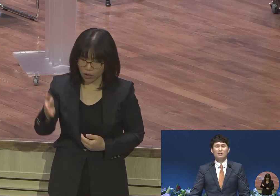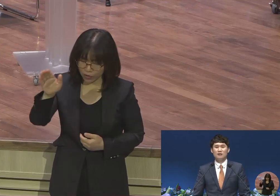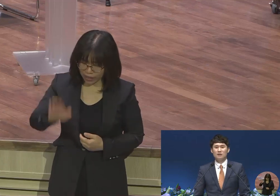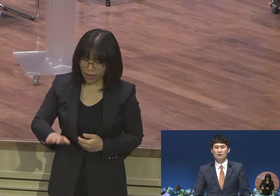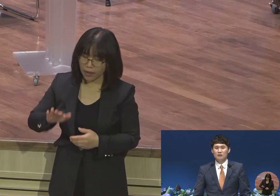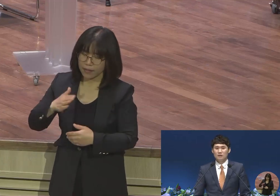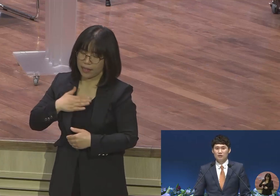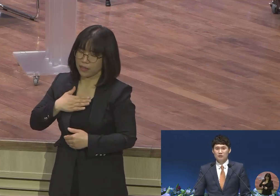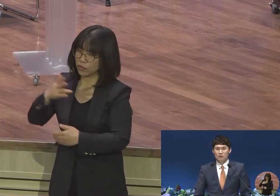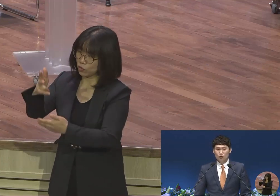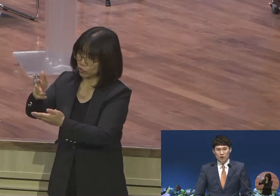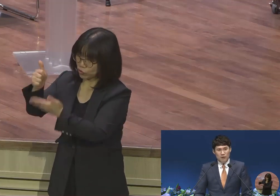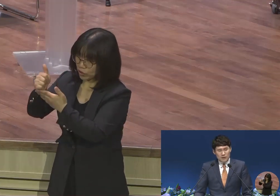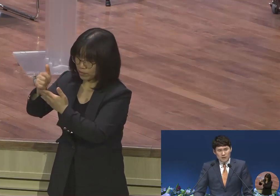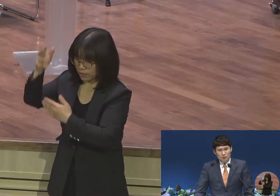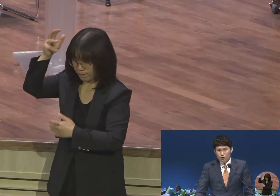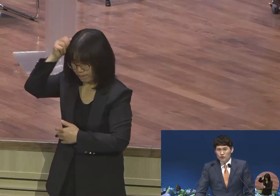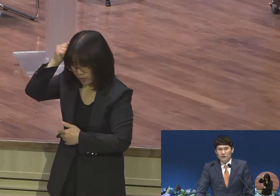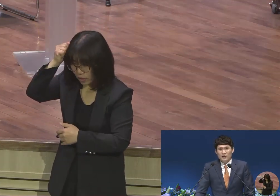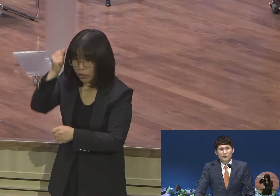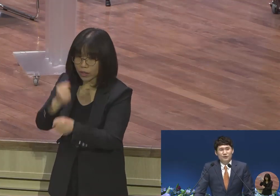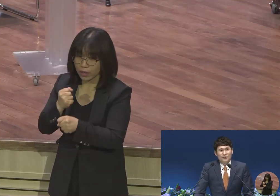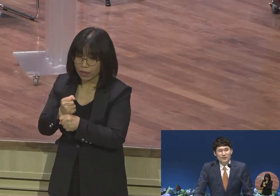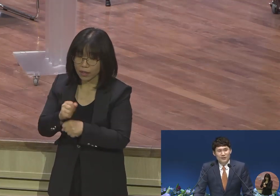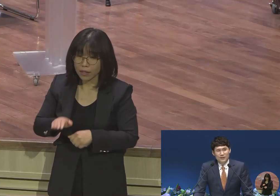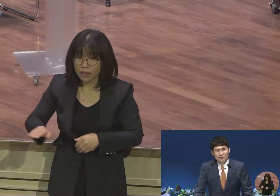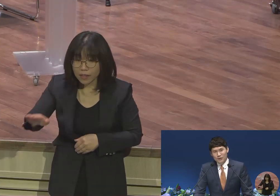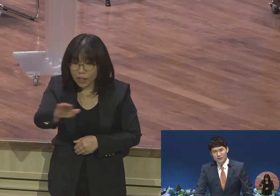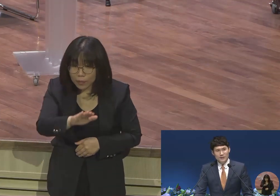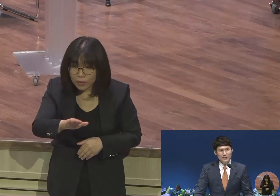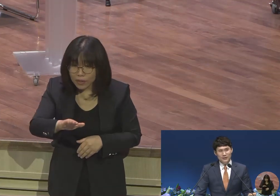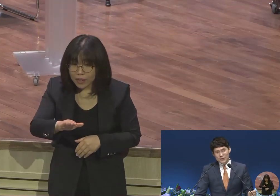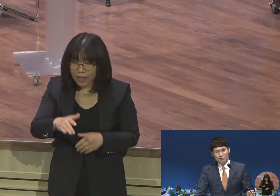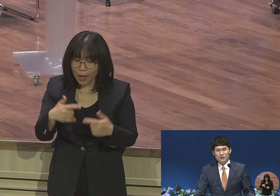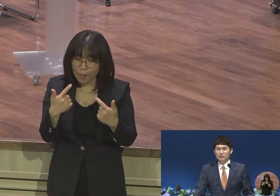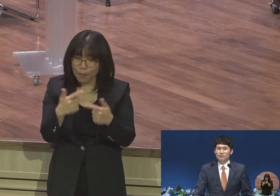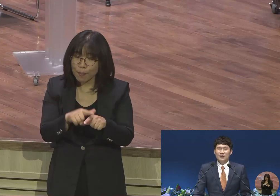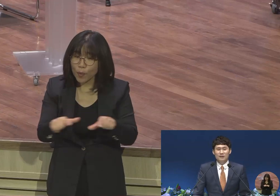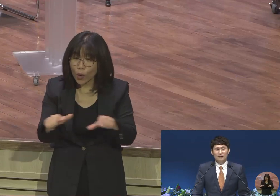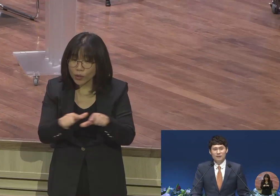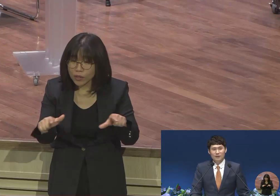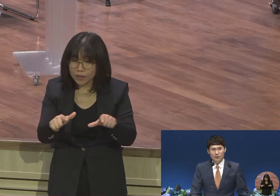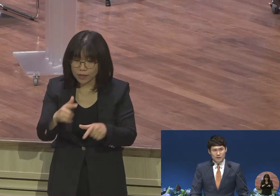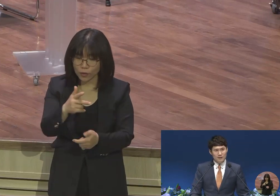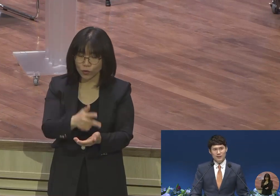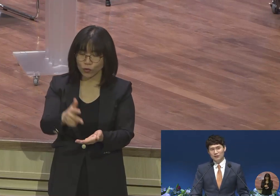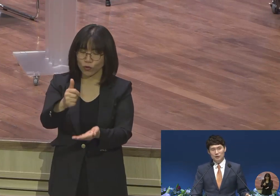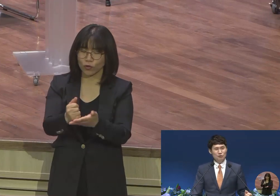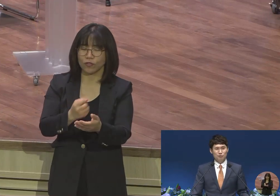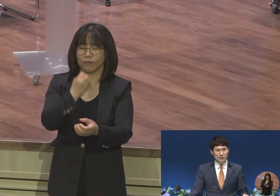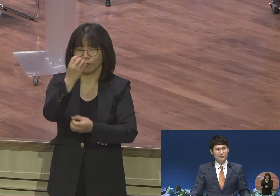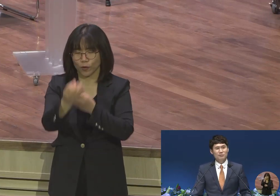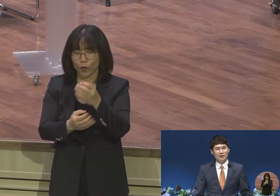우리가 평상시에는 주를 기억하죠 평상시에는 언약을 붙잡습니다 평상시에는 그리스를 붙잡습니다